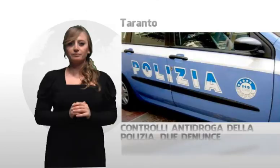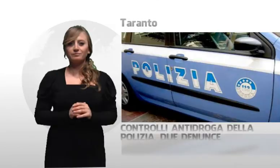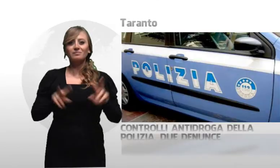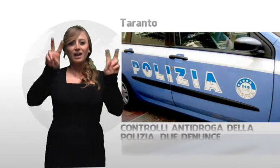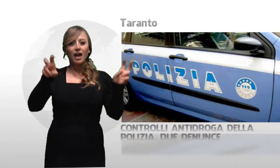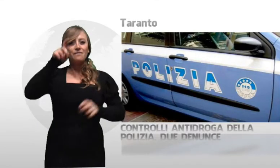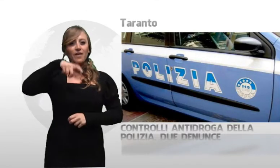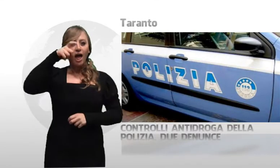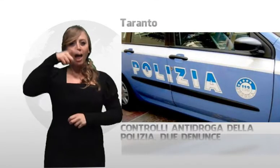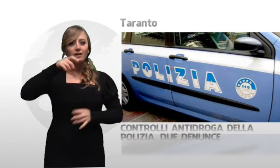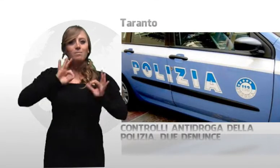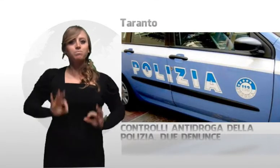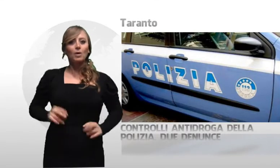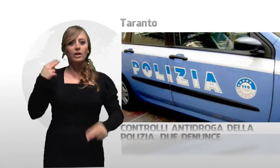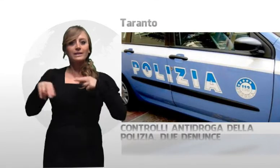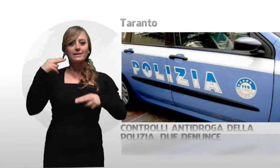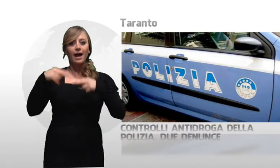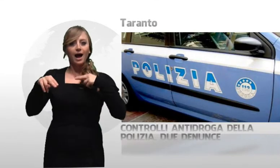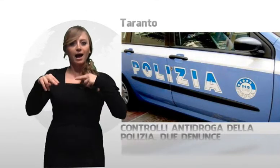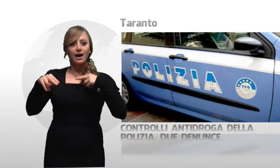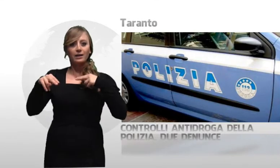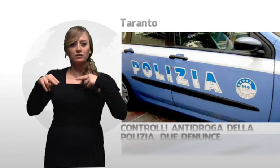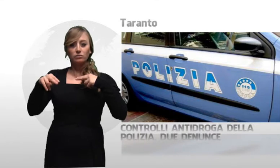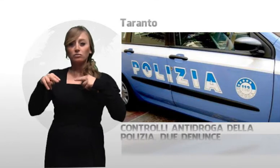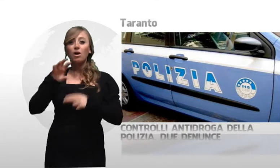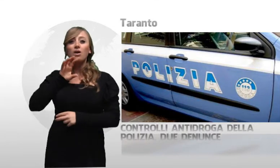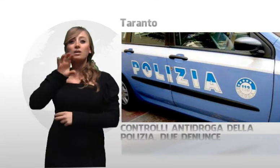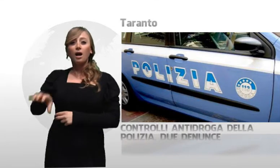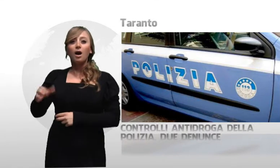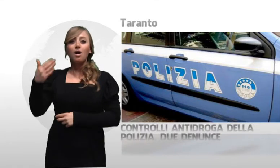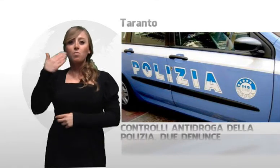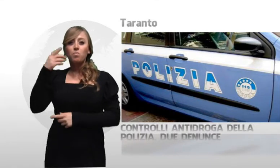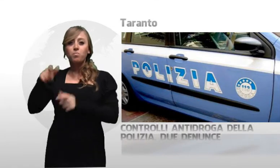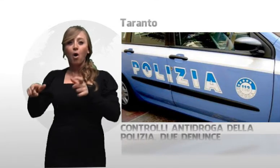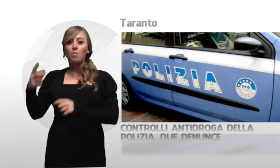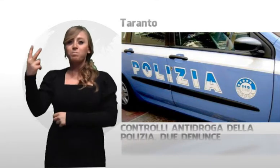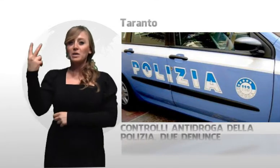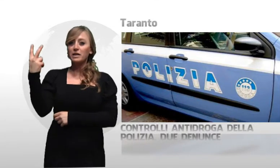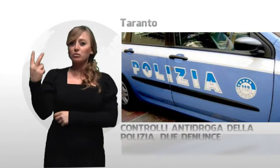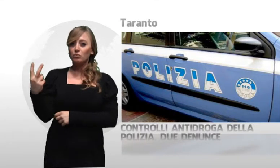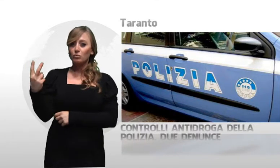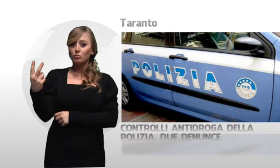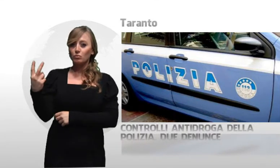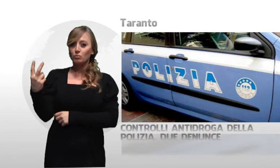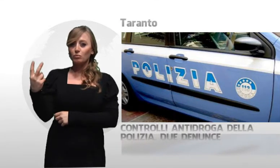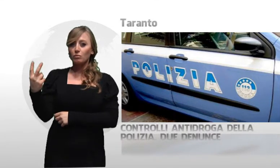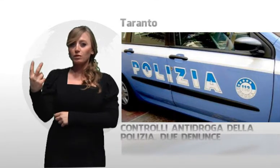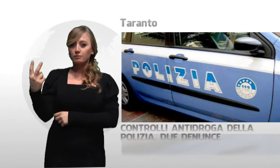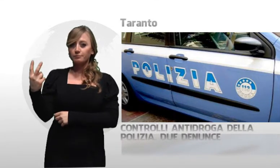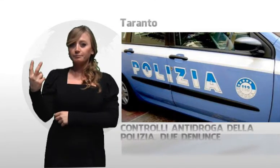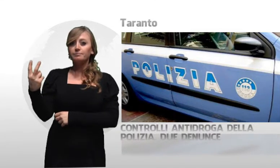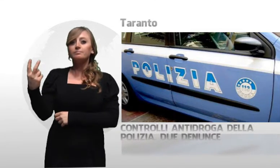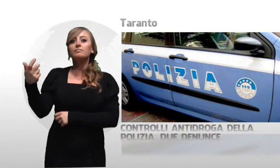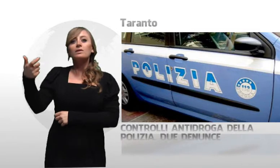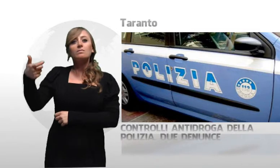I falchi della squadra mobile della questura di Taranto in due distinte operazioni hanno denunciato in stato di libertà due